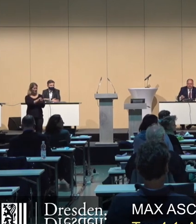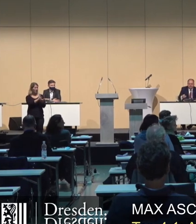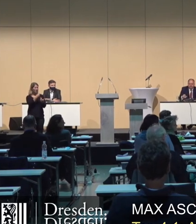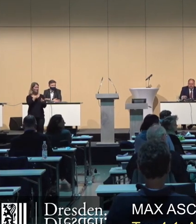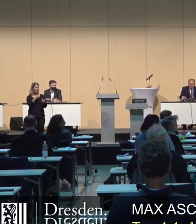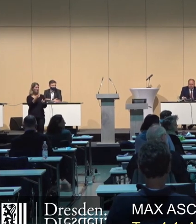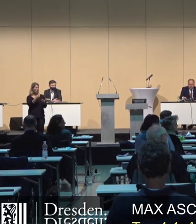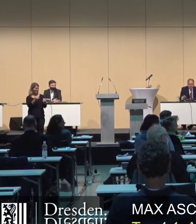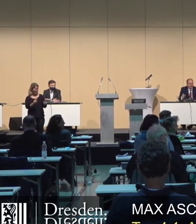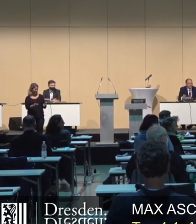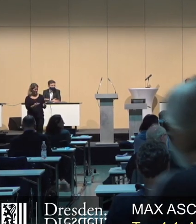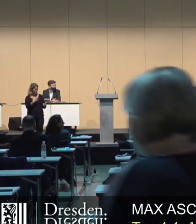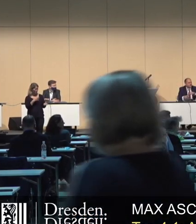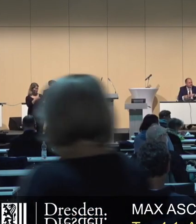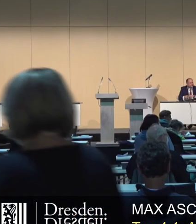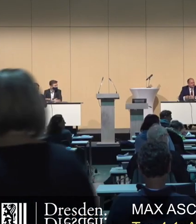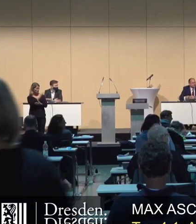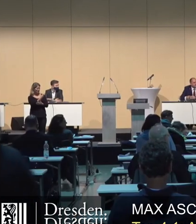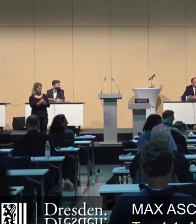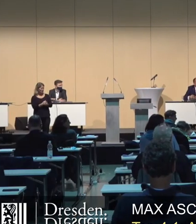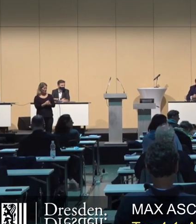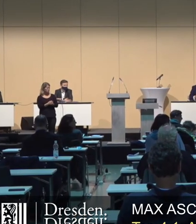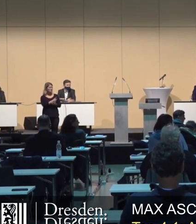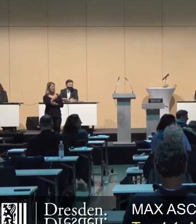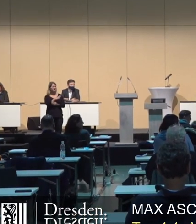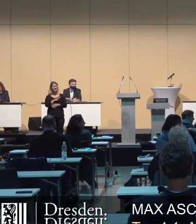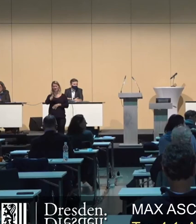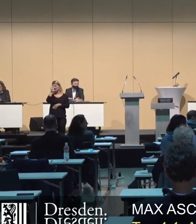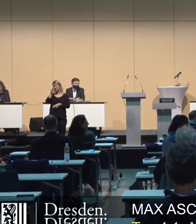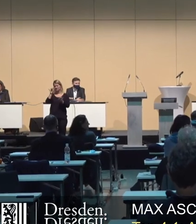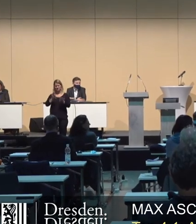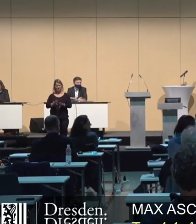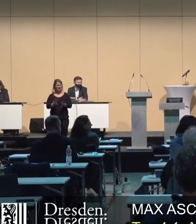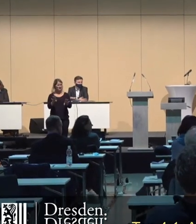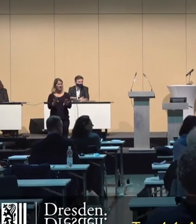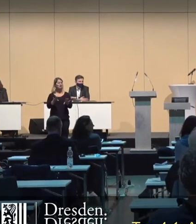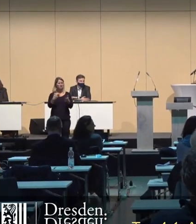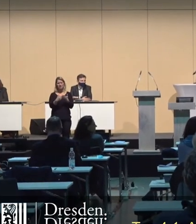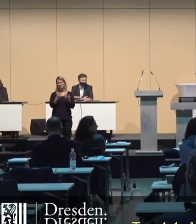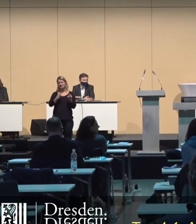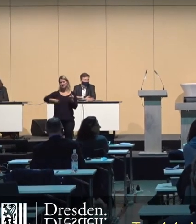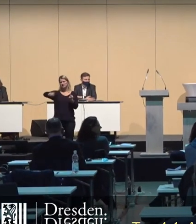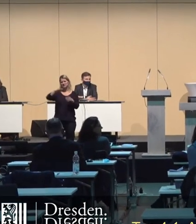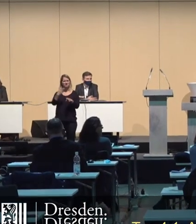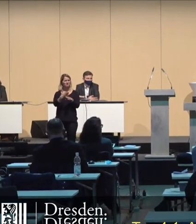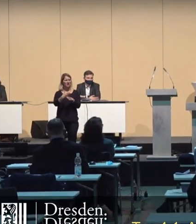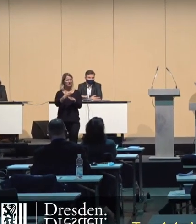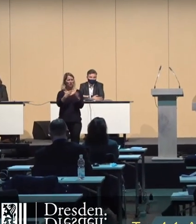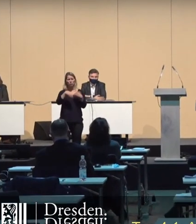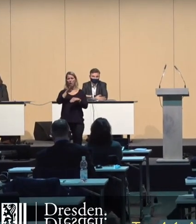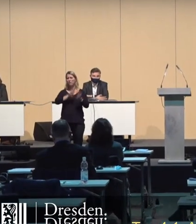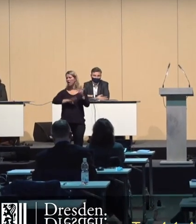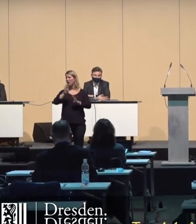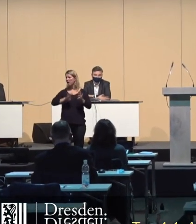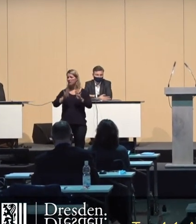Oder jetzt gleich, willst du noch was sagen? Herr Kajewski hatte darauf verzichtet gehabt und insoweit sind wir durch die Fraktionsrunde durch. Weitere Wortmeldungen